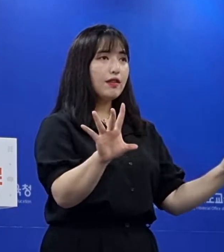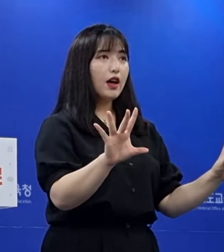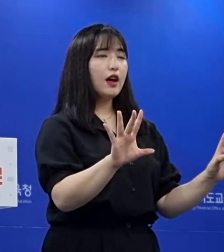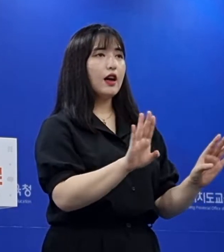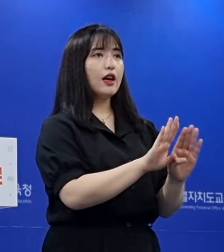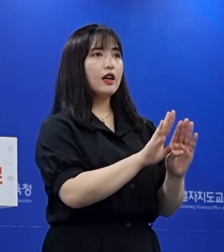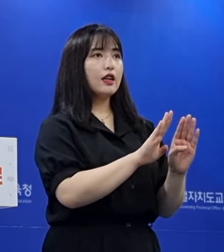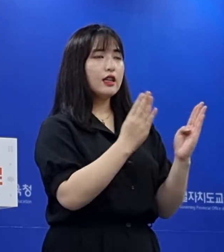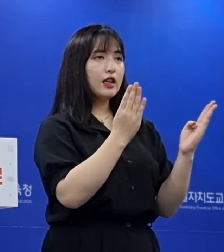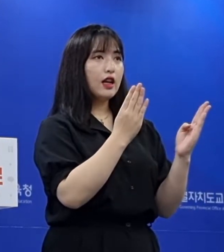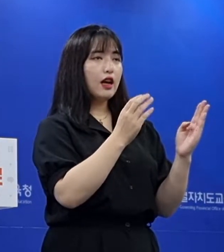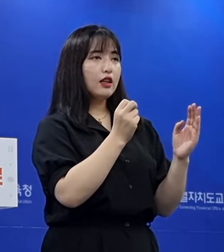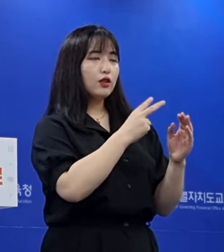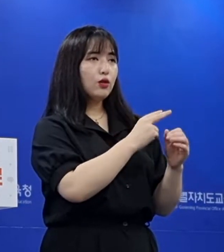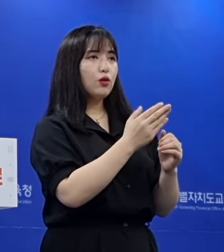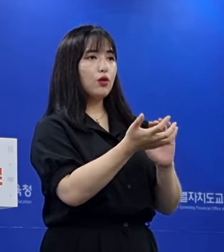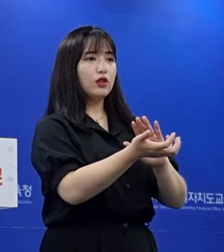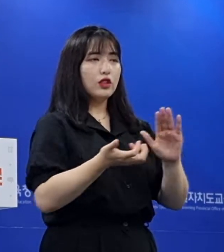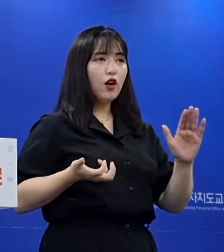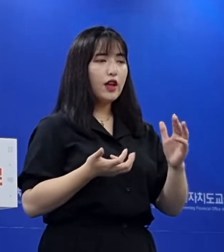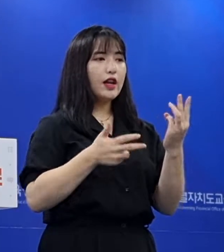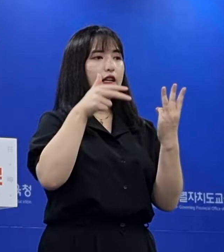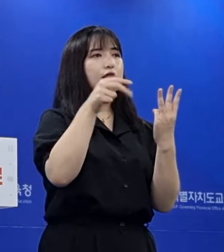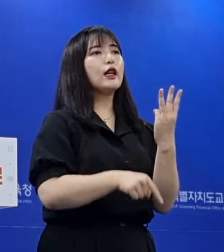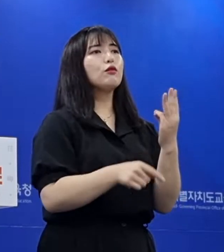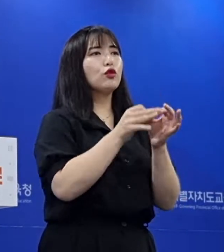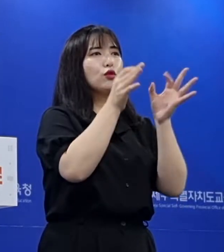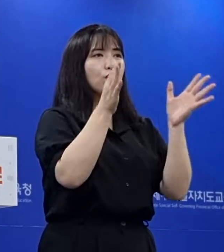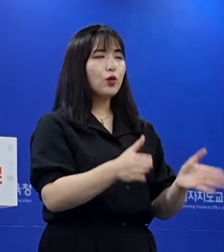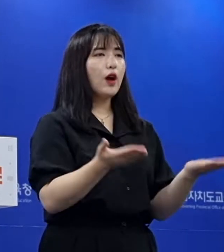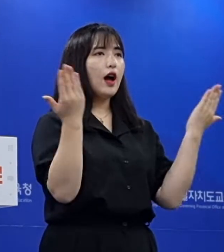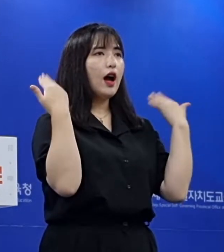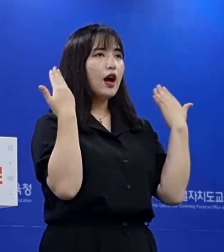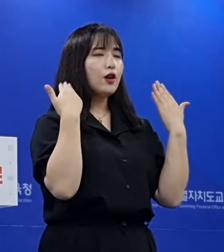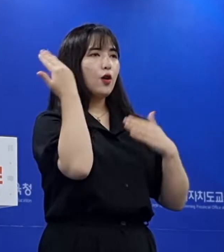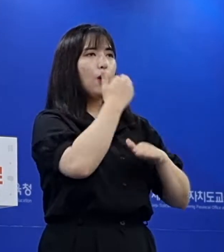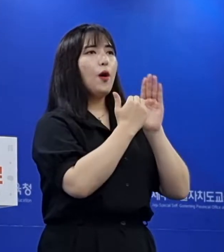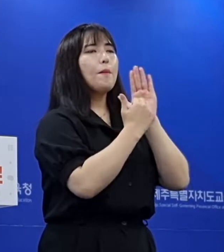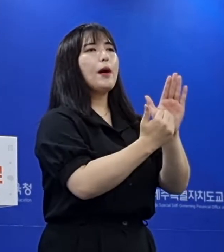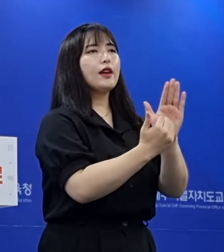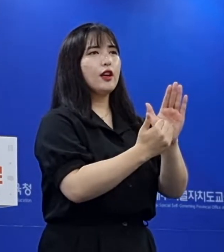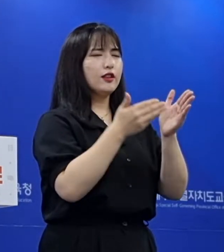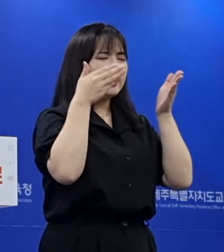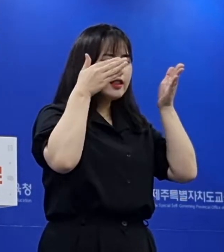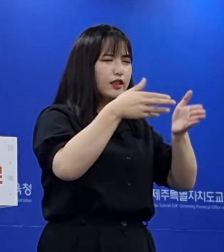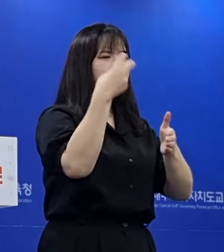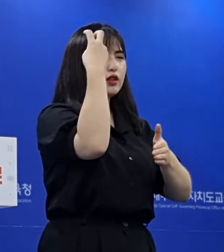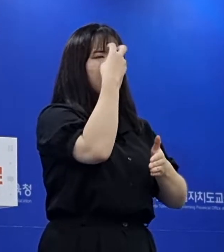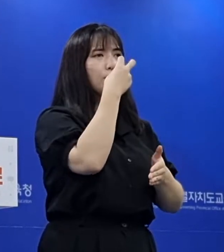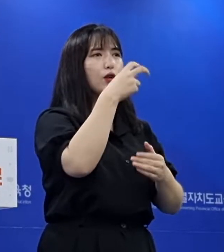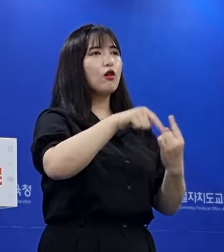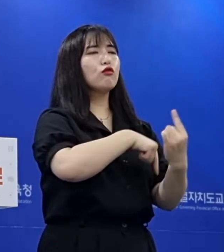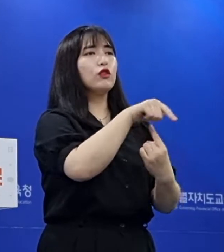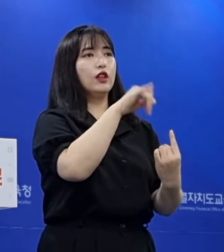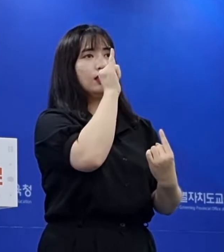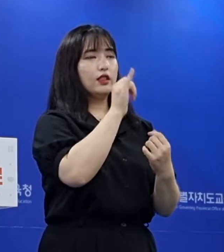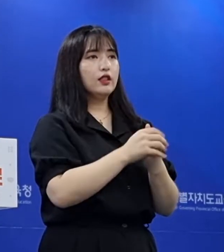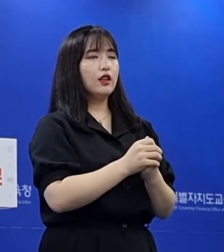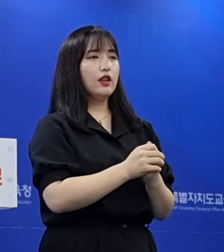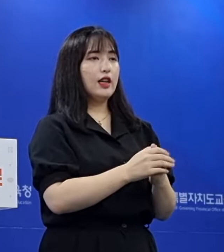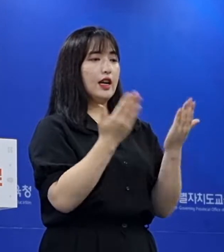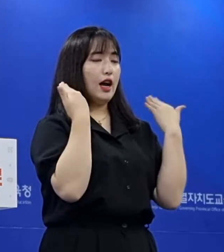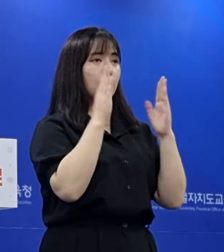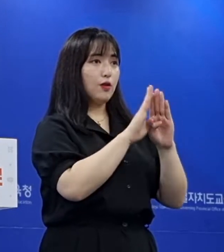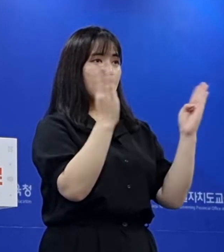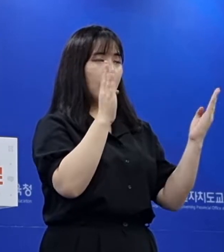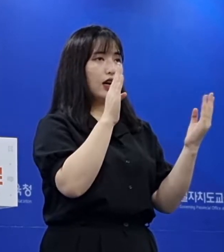대학 전후 3주간을 학교 방역 집중 점검 기간으로 운영합니다. 대학 후